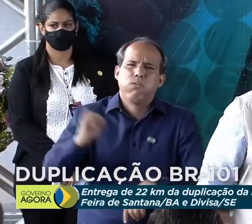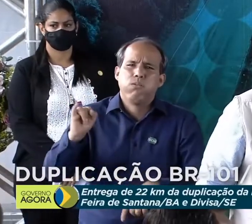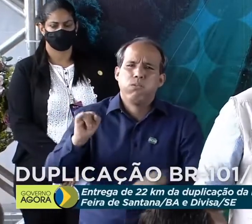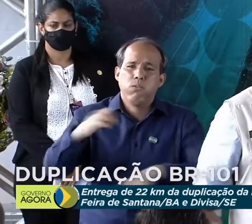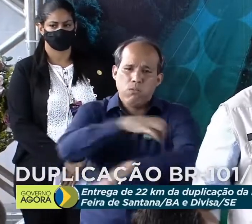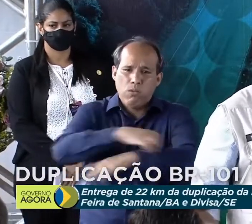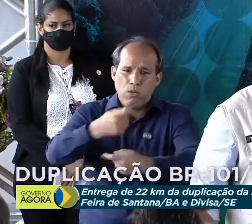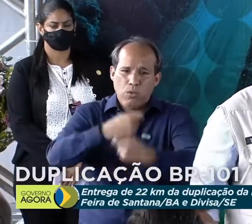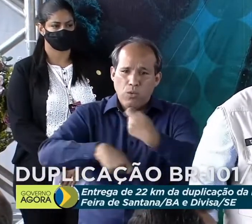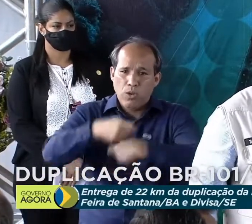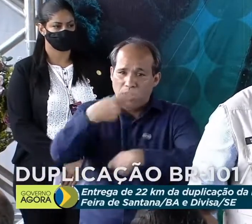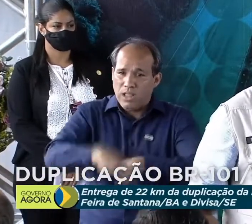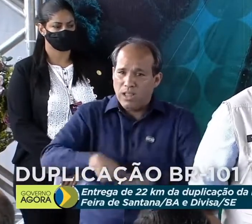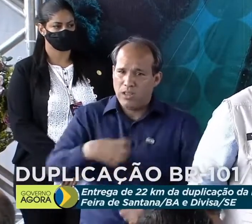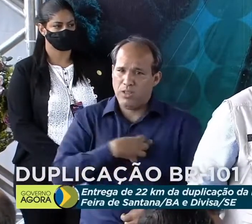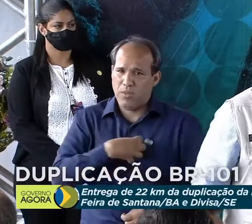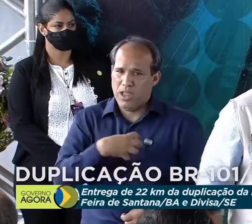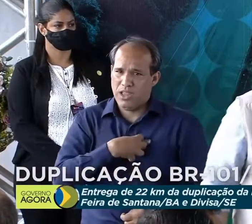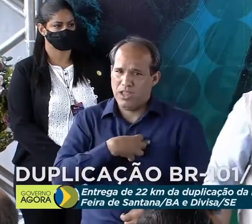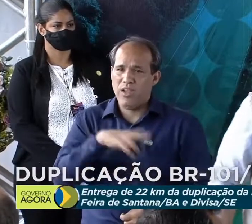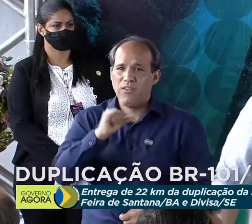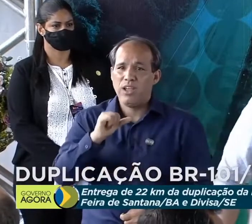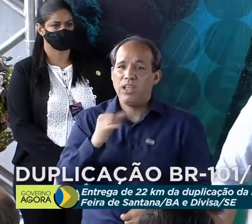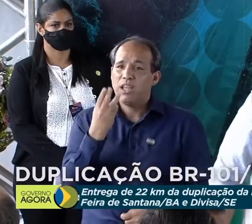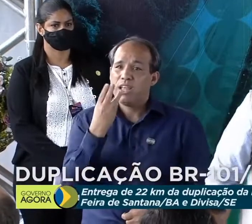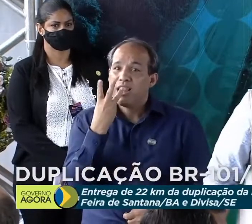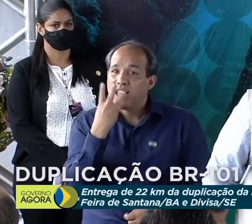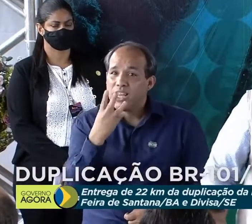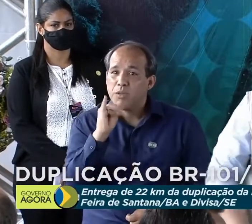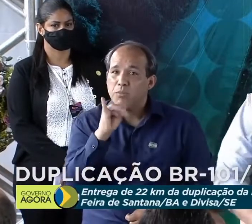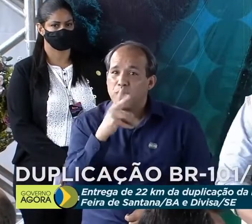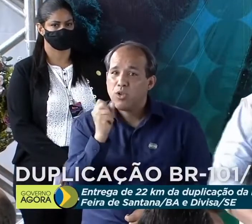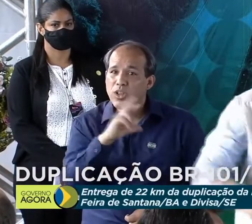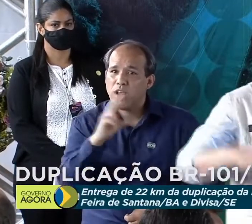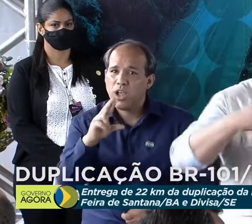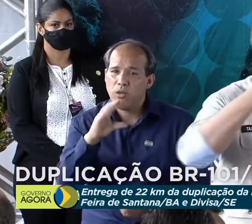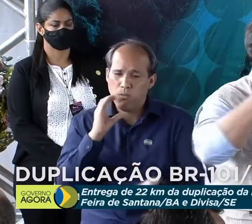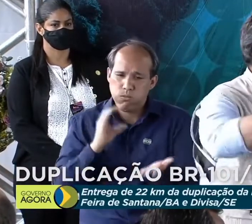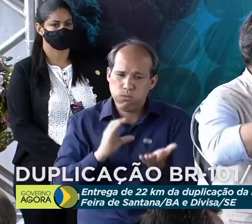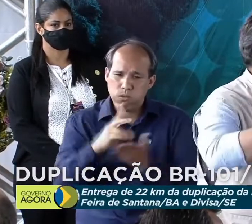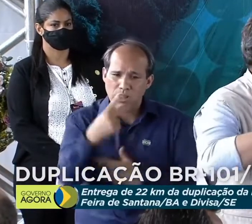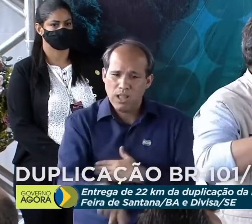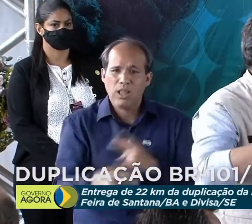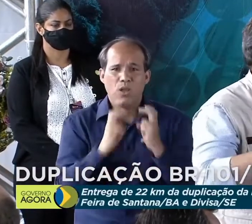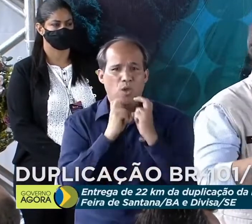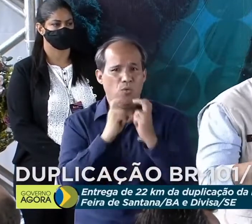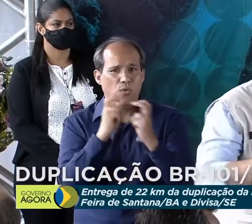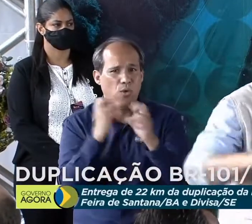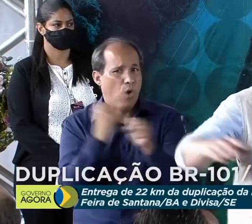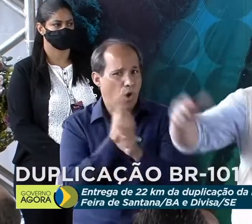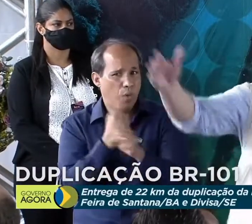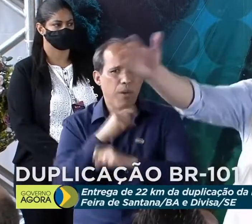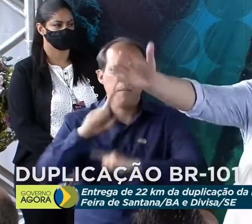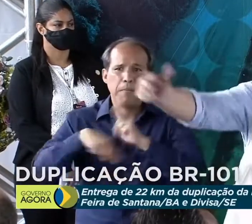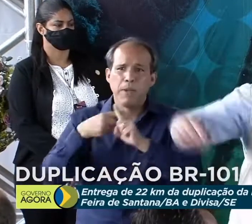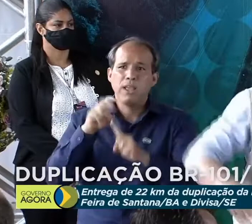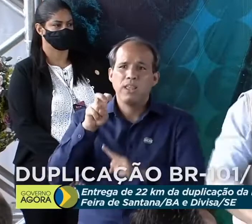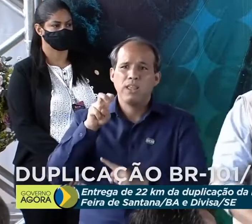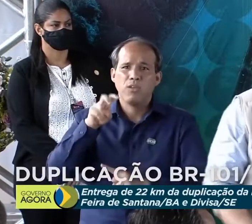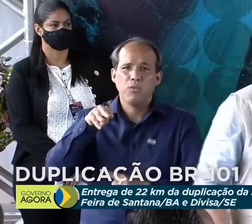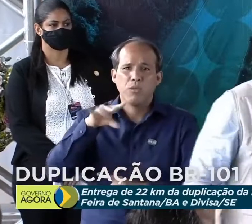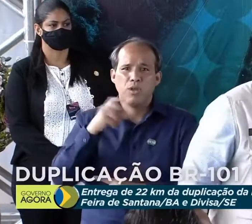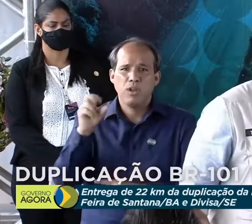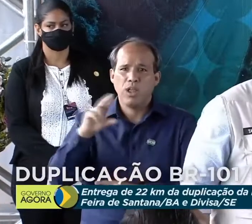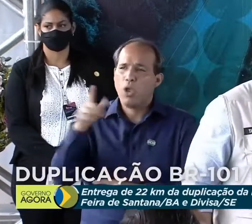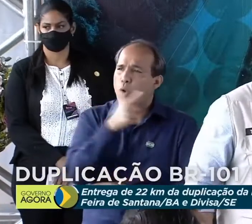da Bahia. Serão R$ bilhões de investimentos nessa ferrovia e mais R$ bilhões de investimentos no Porto Sul.